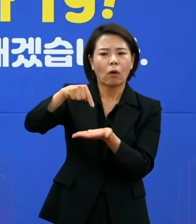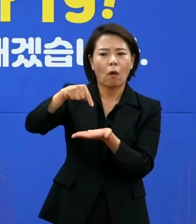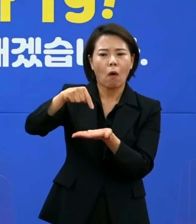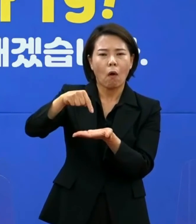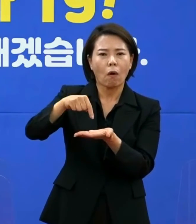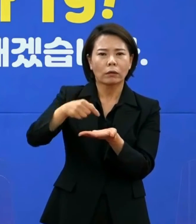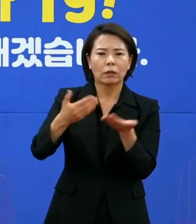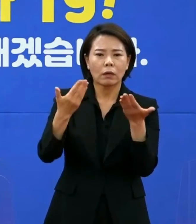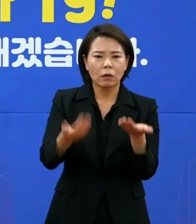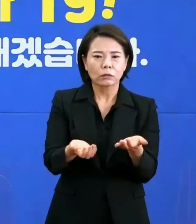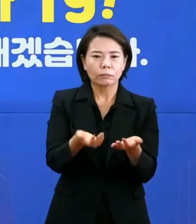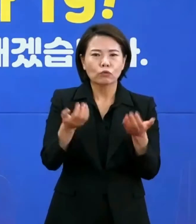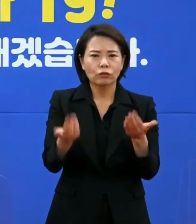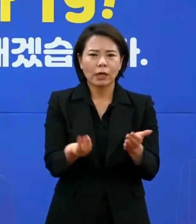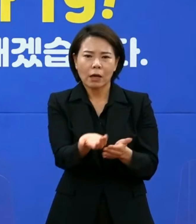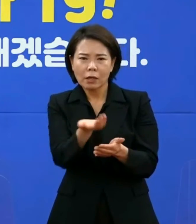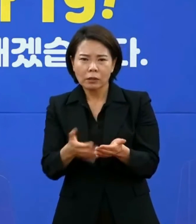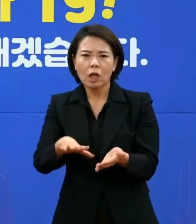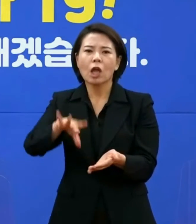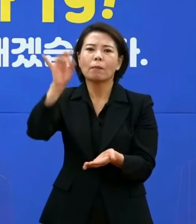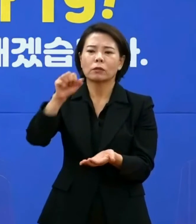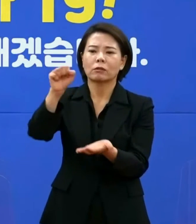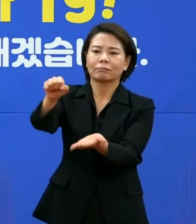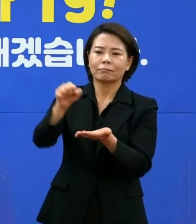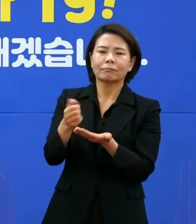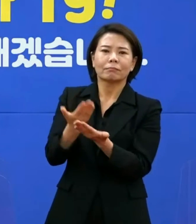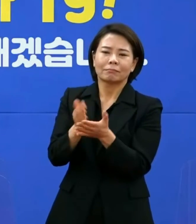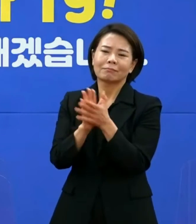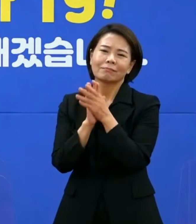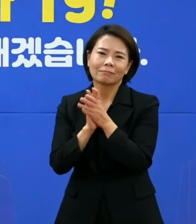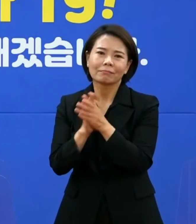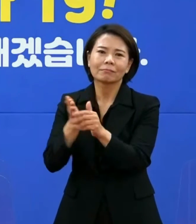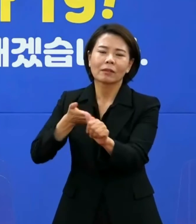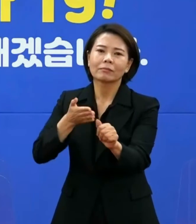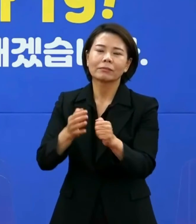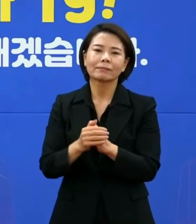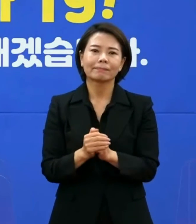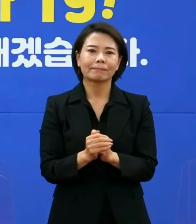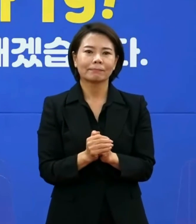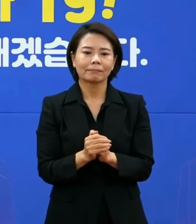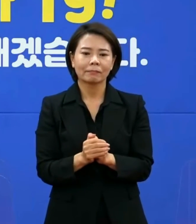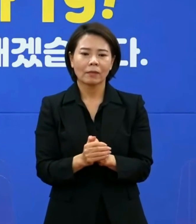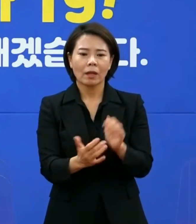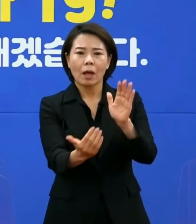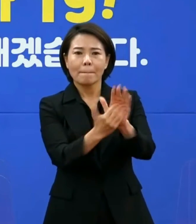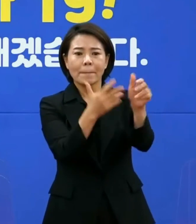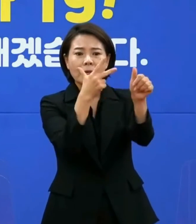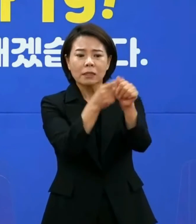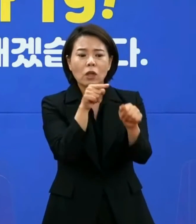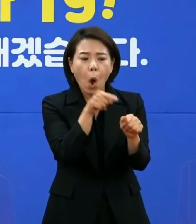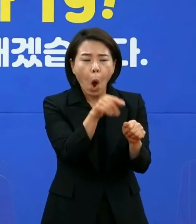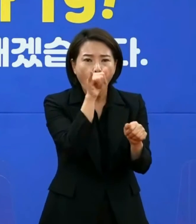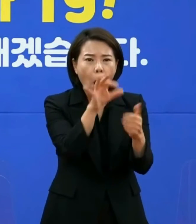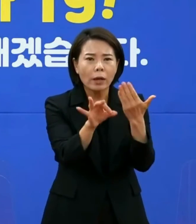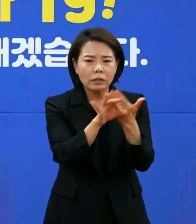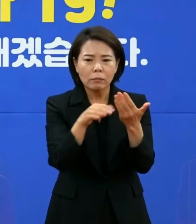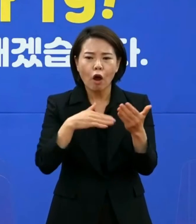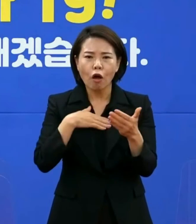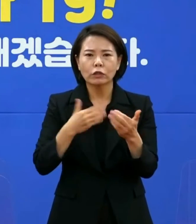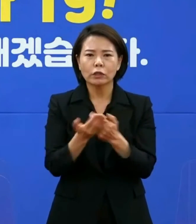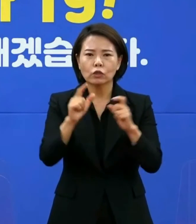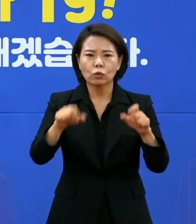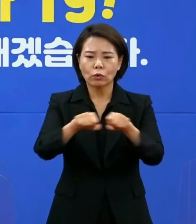우선 배정해 주실 것을 간곡하게 부탁드립니다. 백신만 있으면 우리의 전달체계는